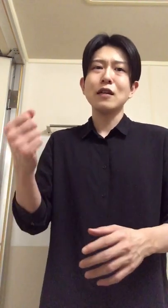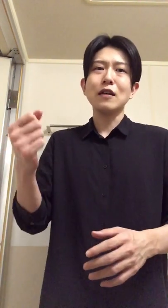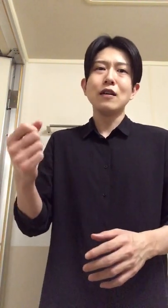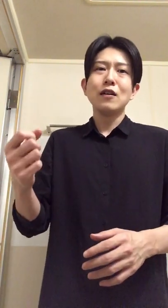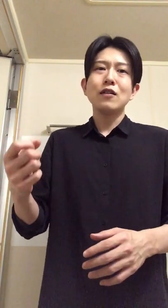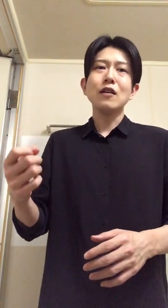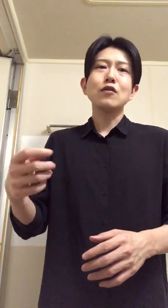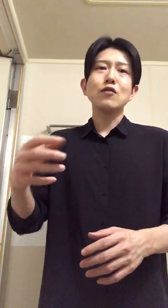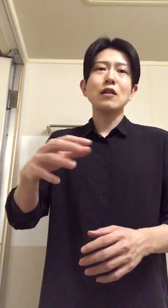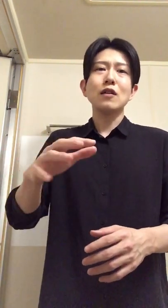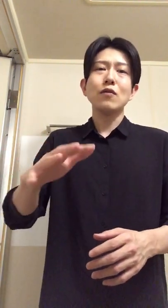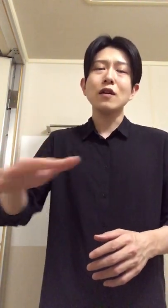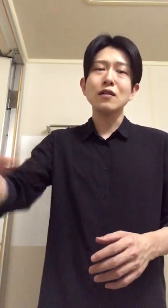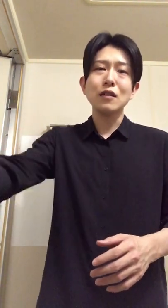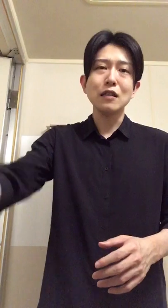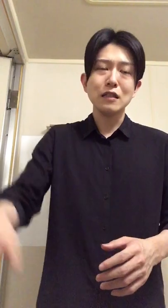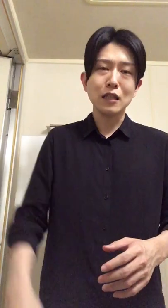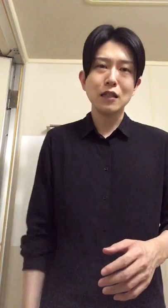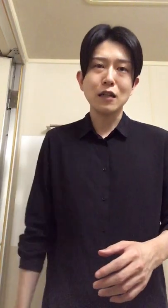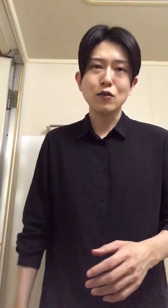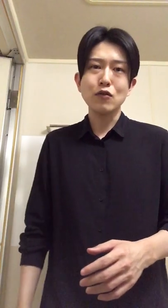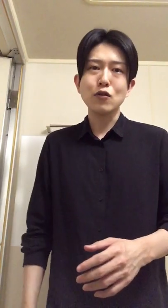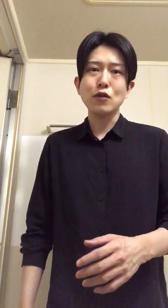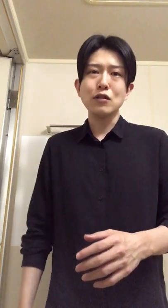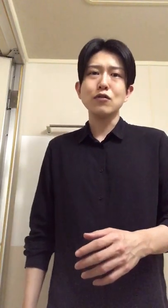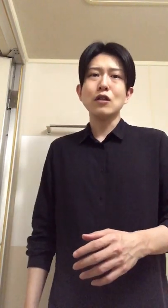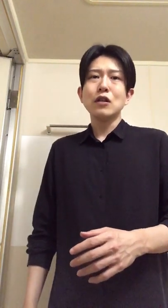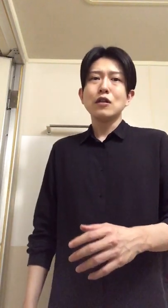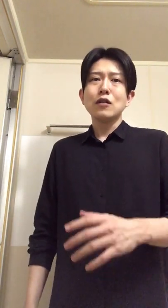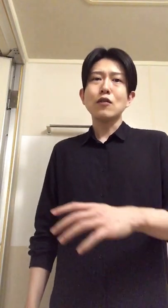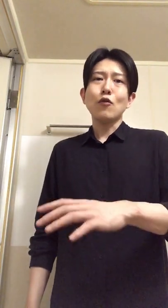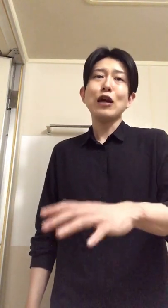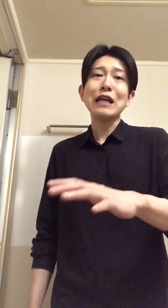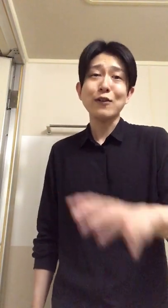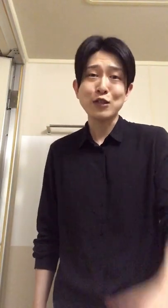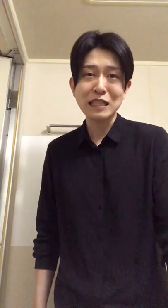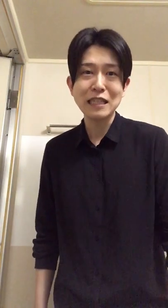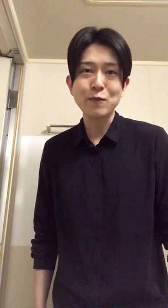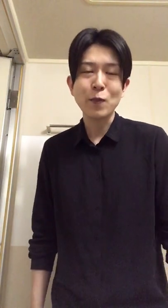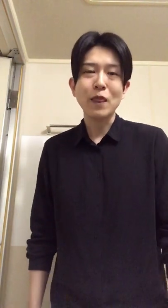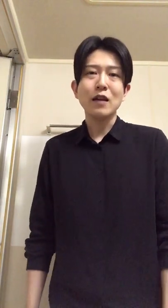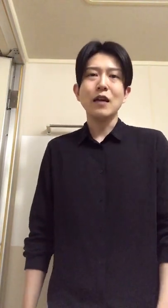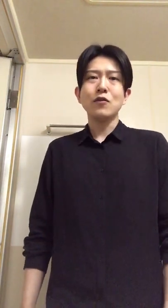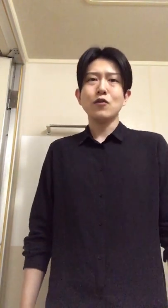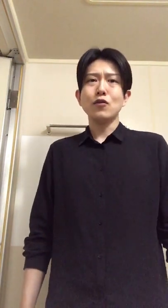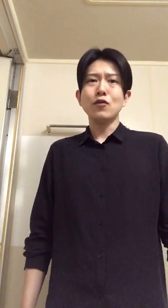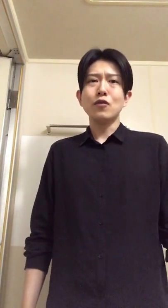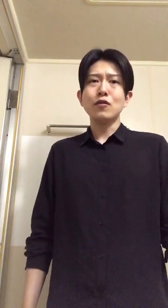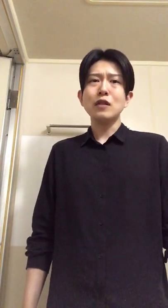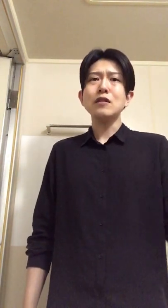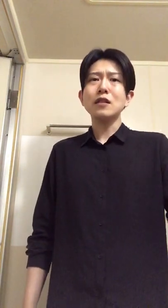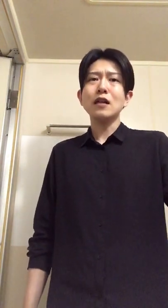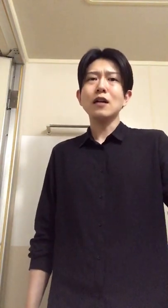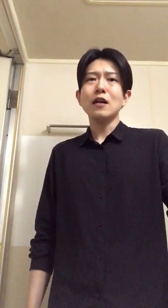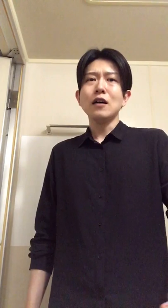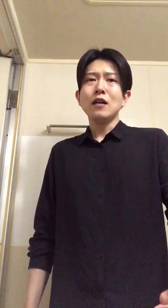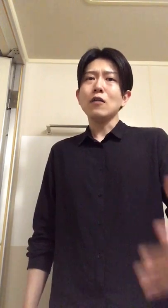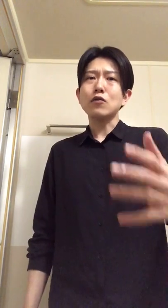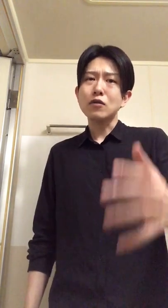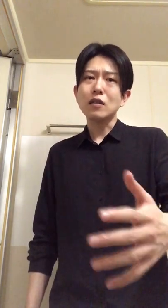なんかなんかちょっとあったらファッてさなんかそういう人もいる結構多いだろうしあの逆にねだからお父さん